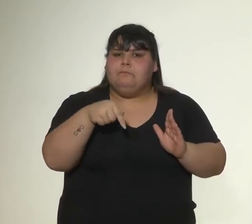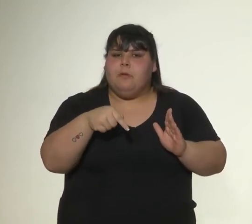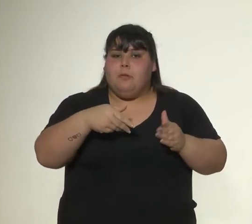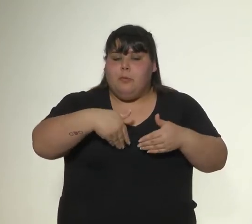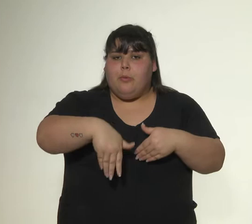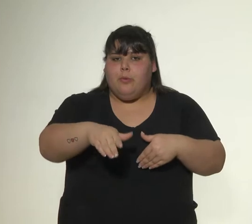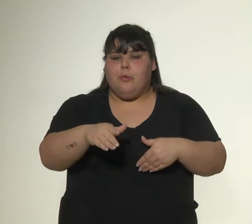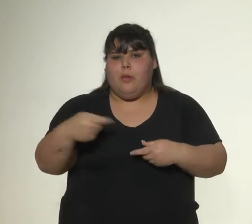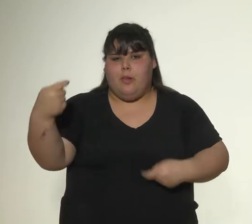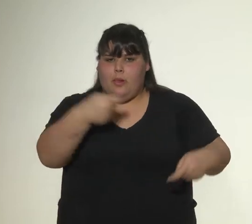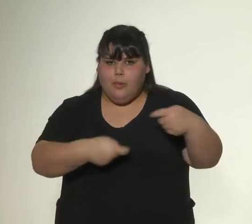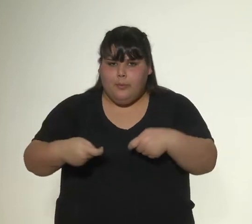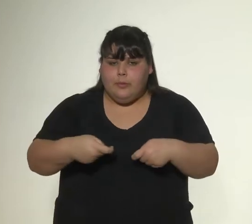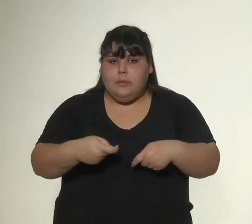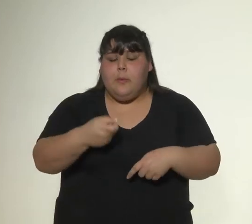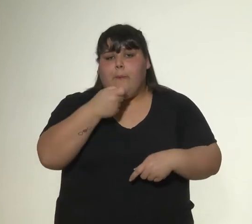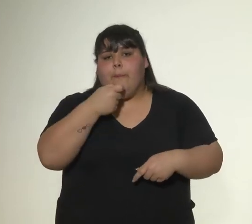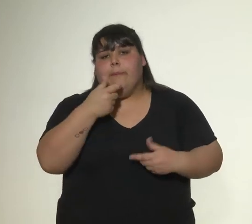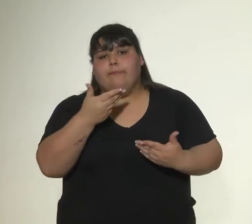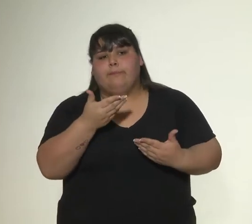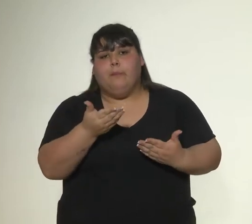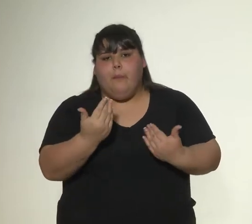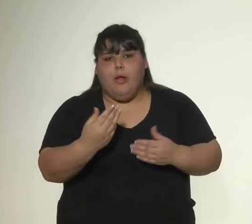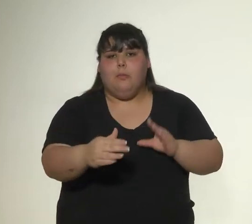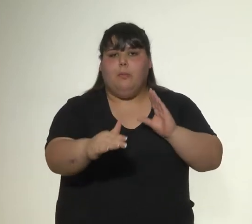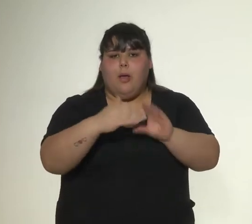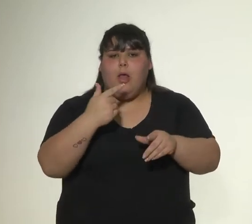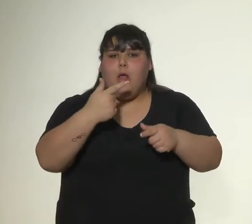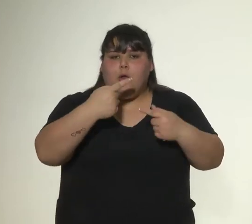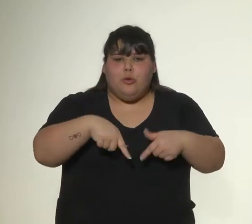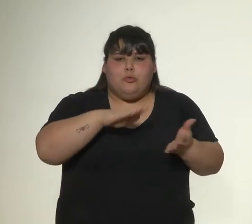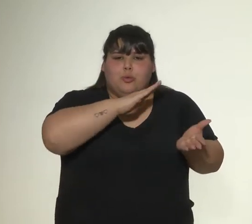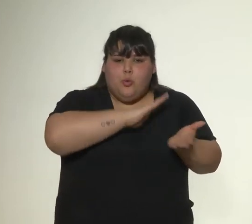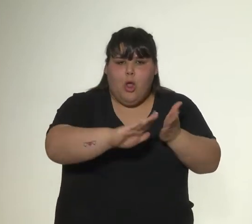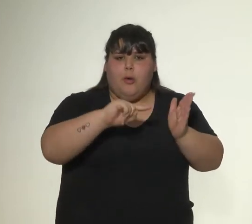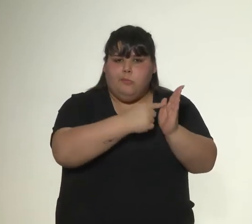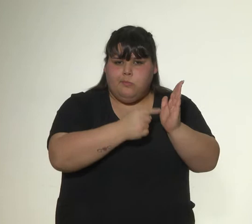para los aportes que pueden sumarse otros puntos que no están explicitados.